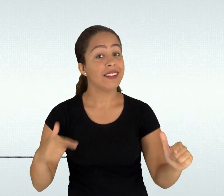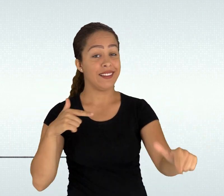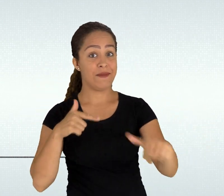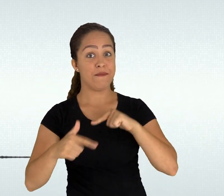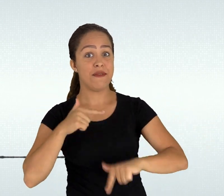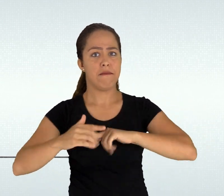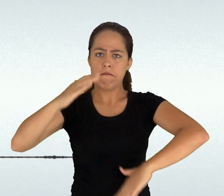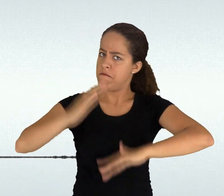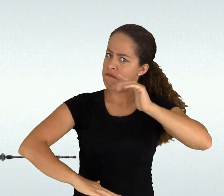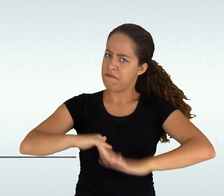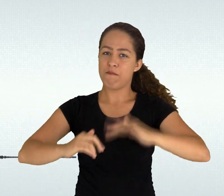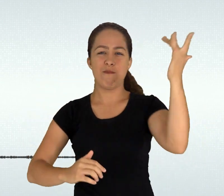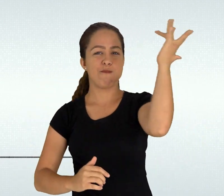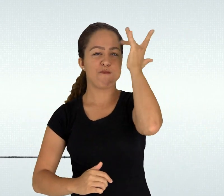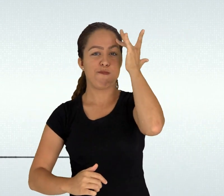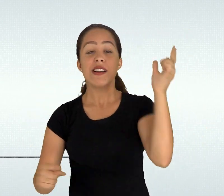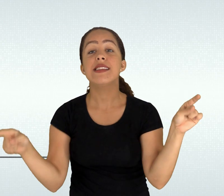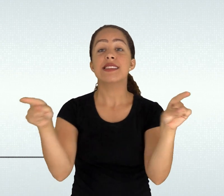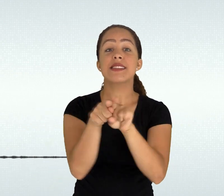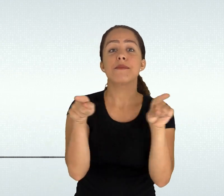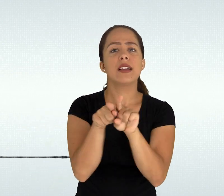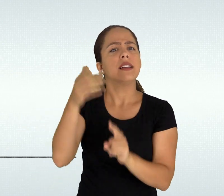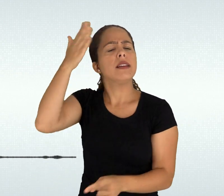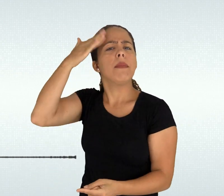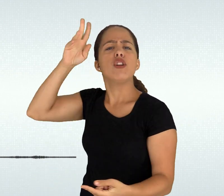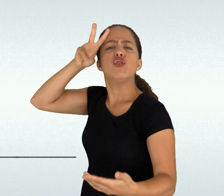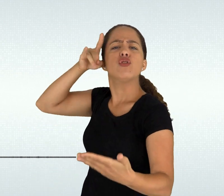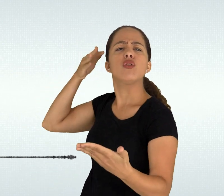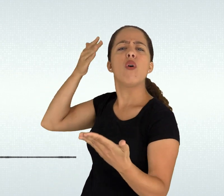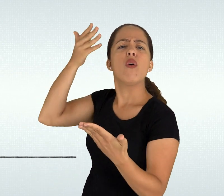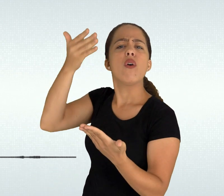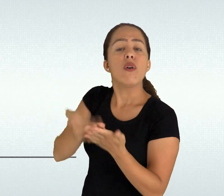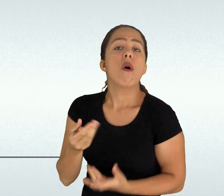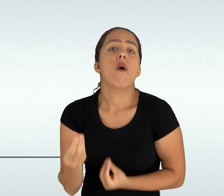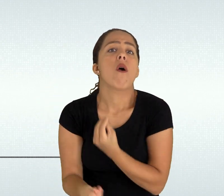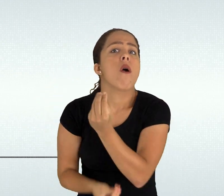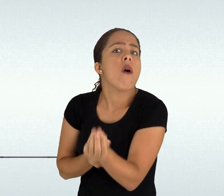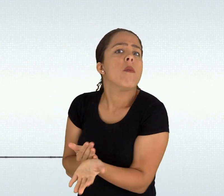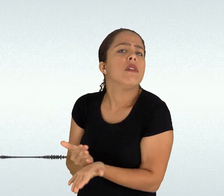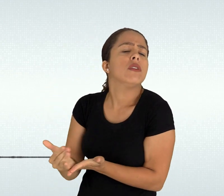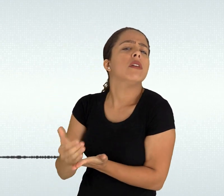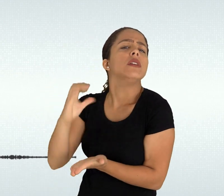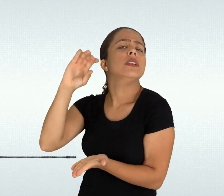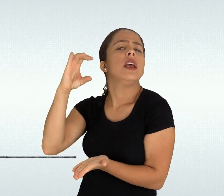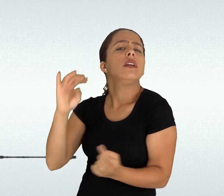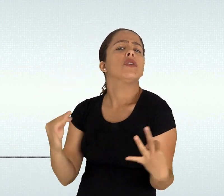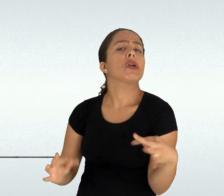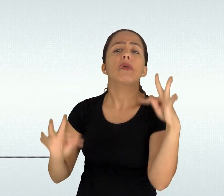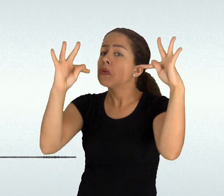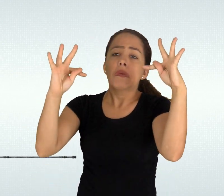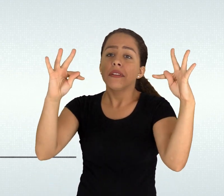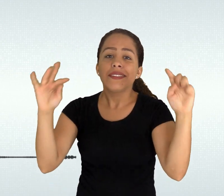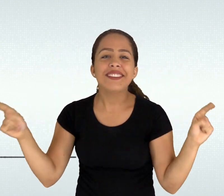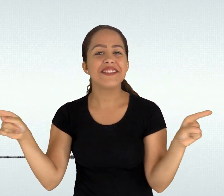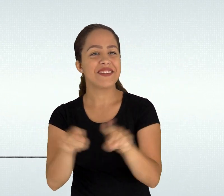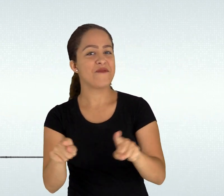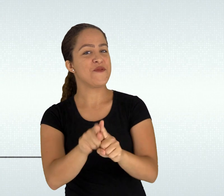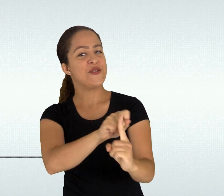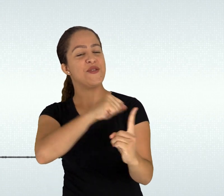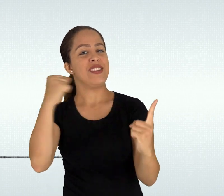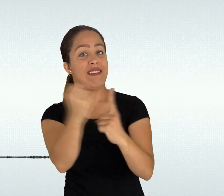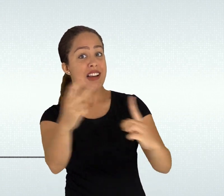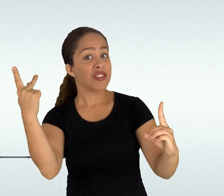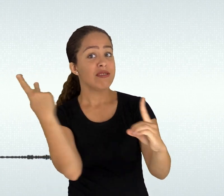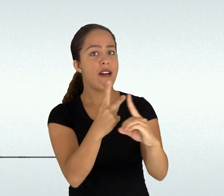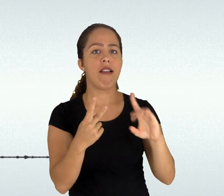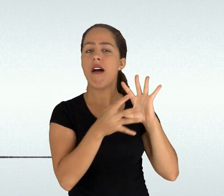formação completa para leitura de mundo e para atuação como cidadão capaz de realizar com qualidade suas